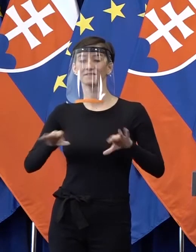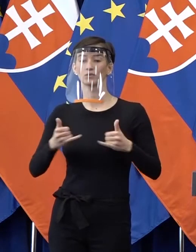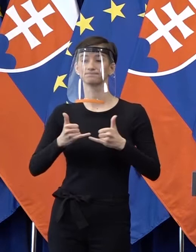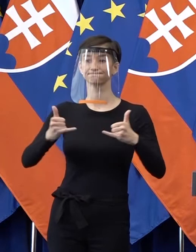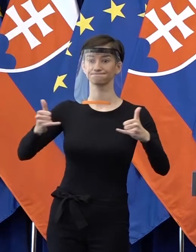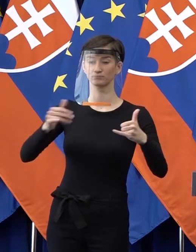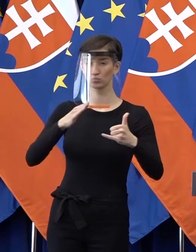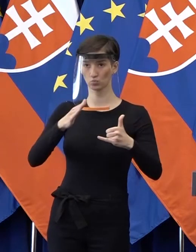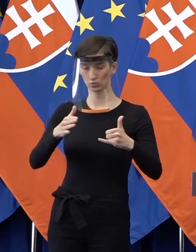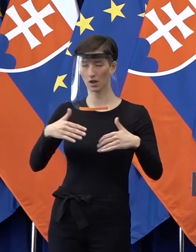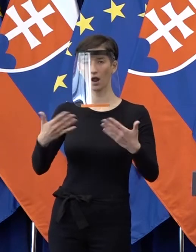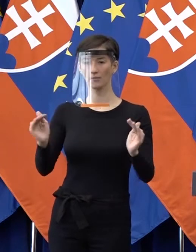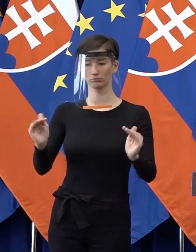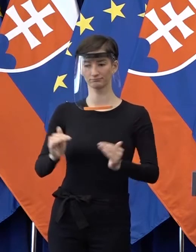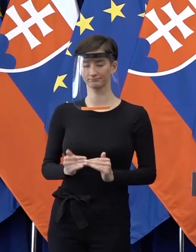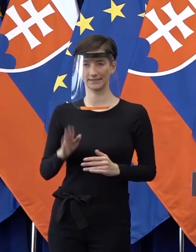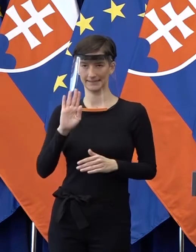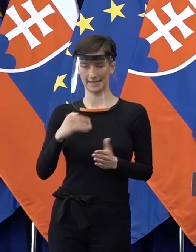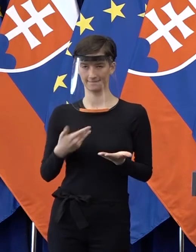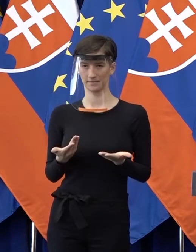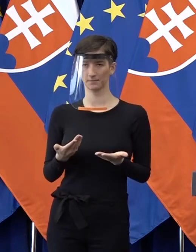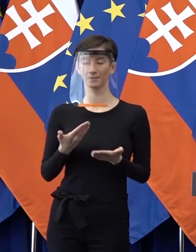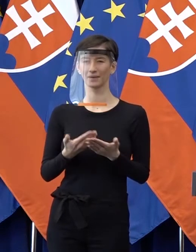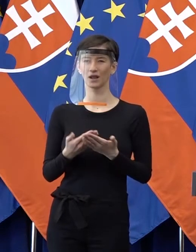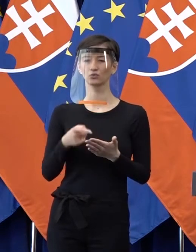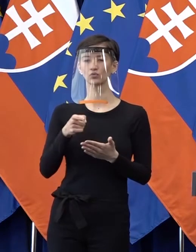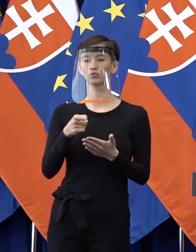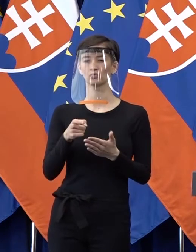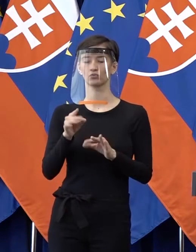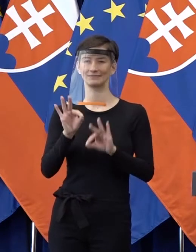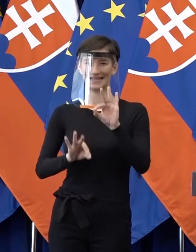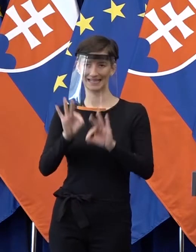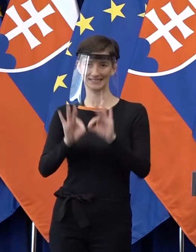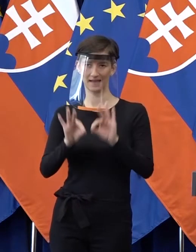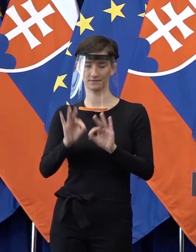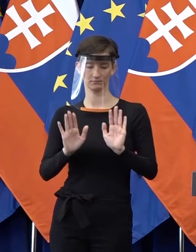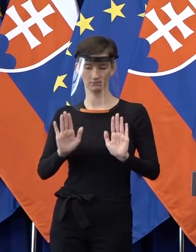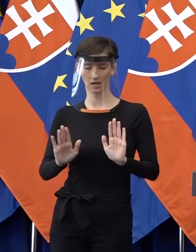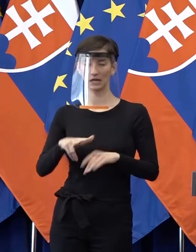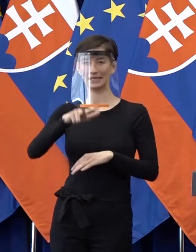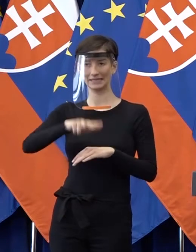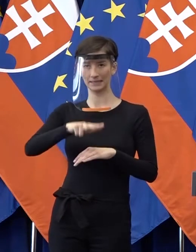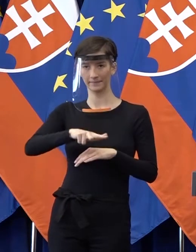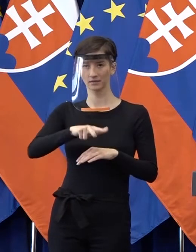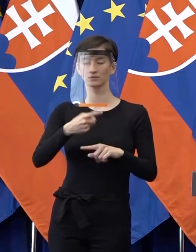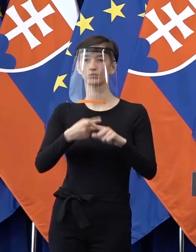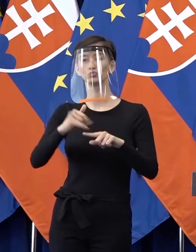alebo mesiacoch vyvíjať. Takže toto je hrubý rámec dohody, na ktorý sme si aj dnes